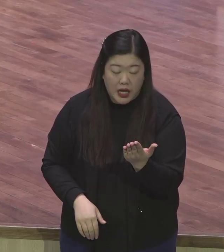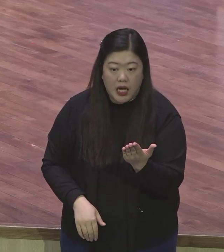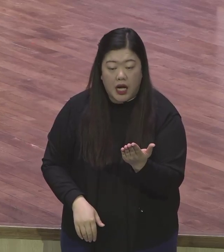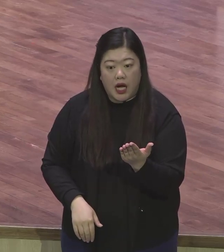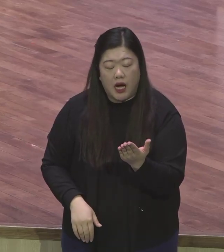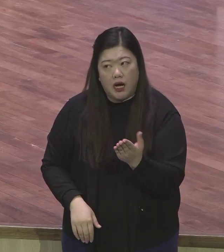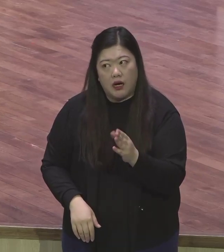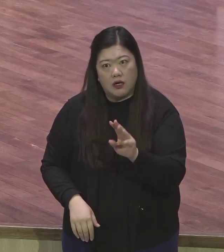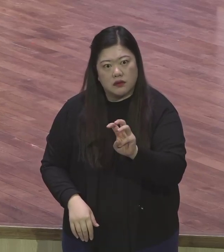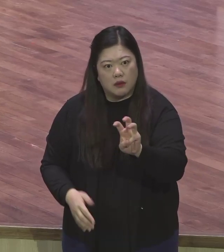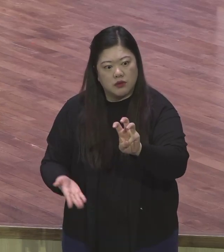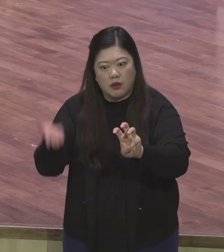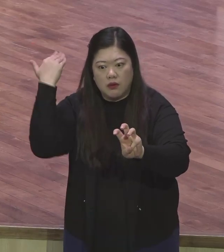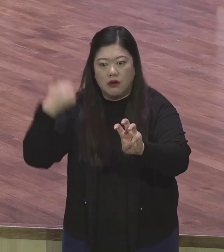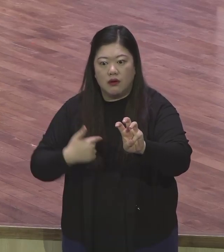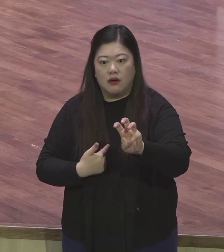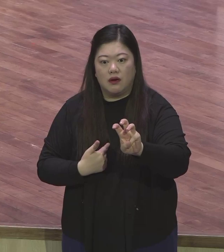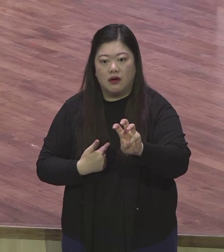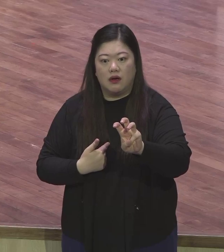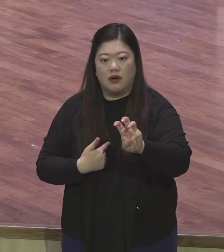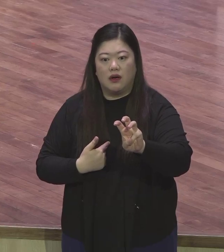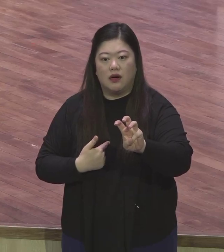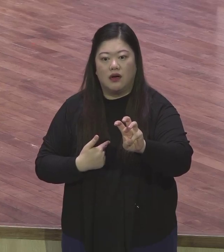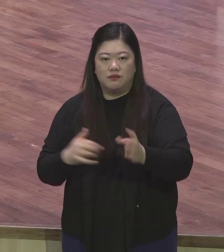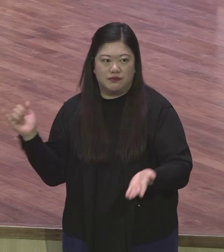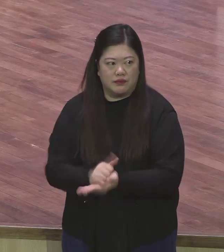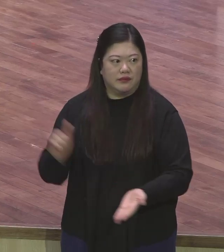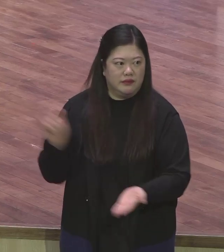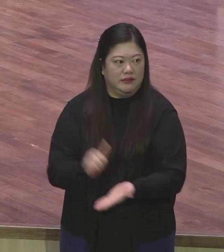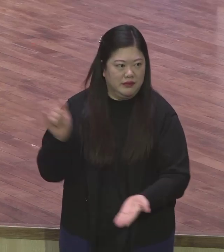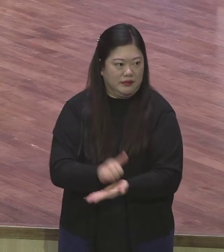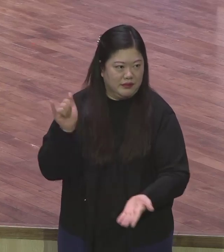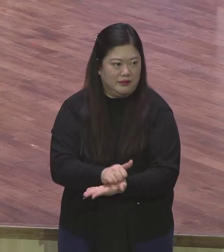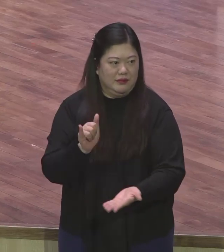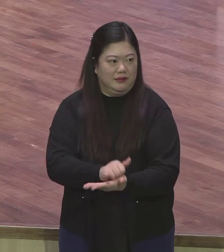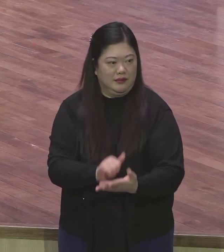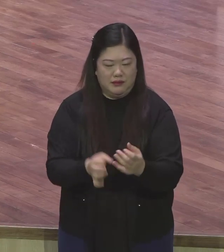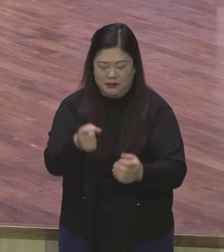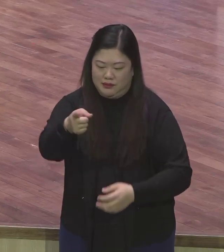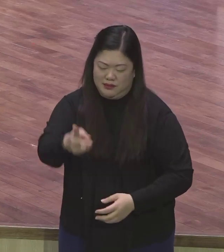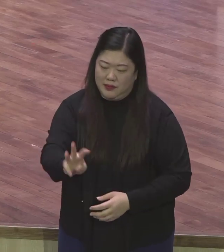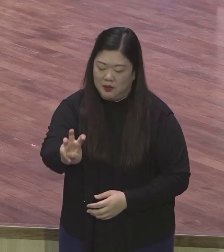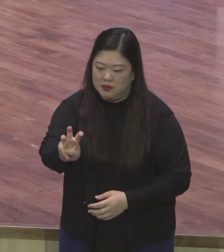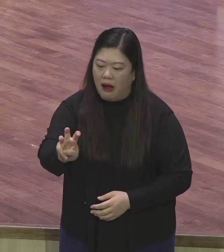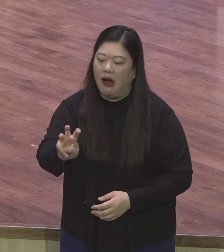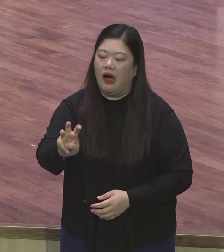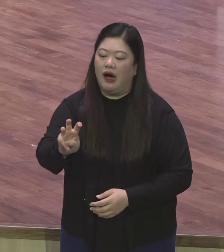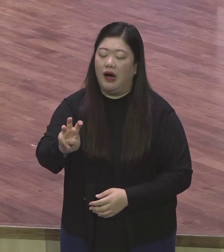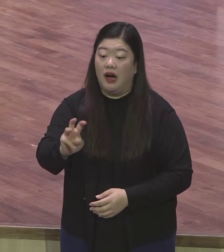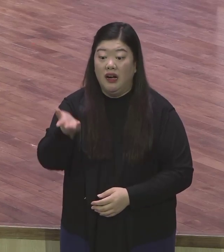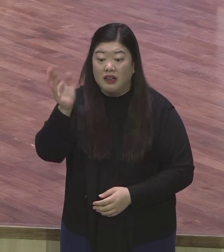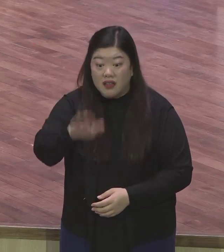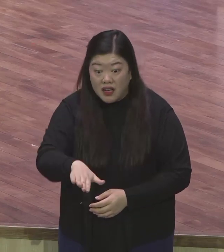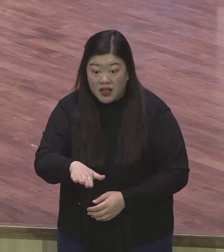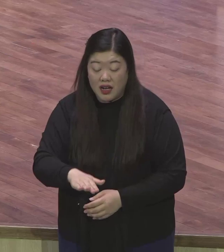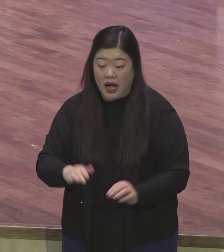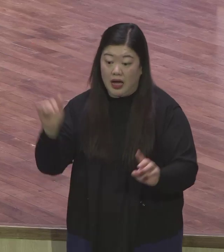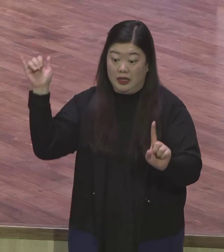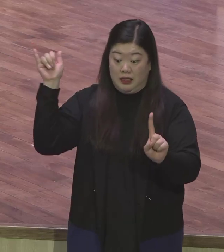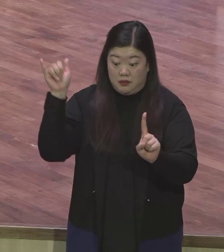개척할 때부터 개척할 그렇게 했었는데 하나님께서 복음 깨닫고 새롭게 시작하게 하셨다 여러분들이 이 복음을